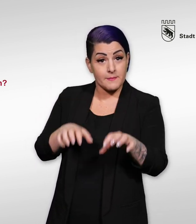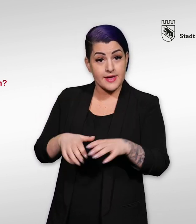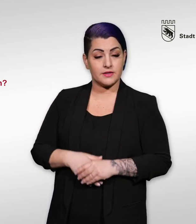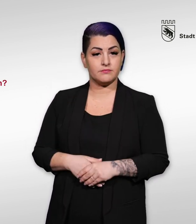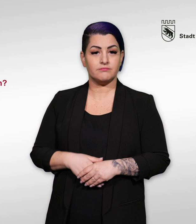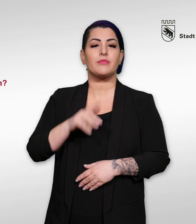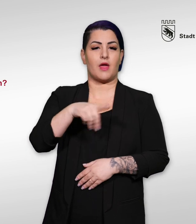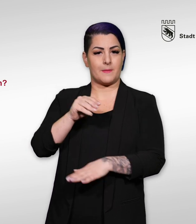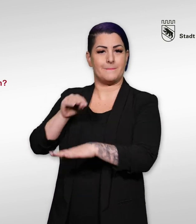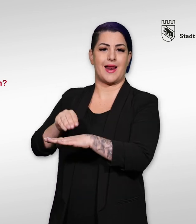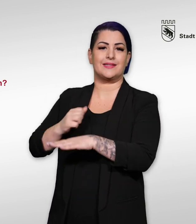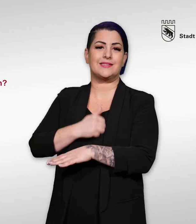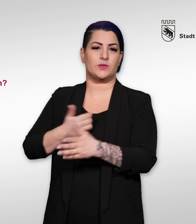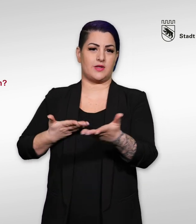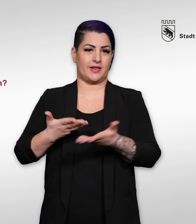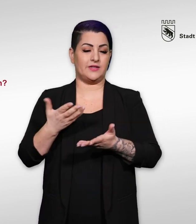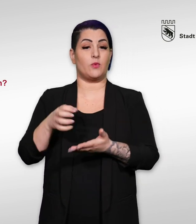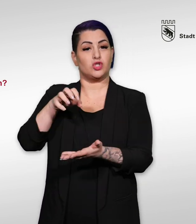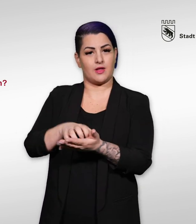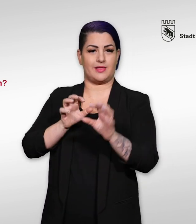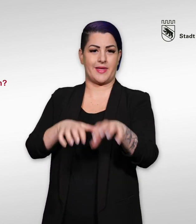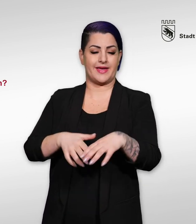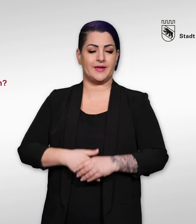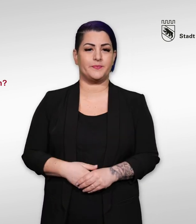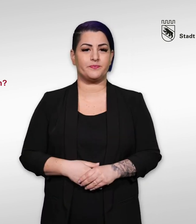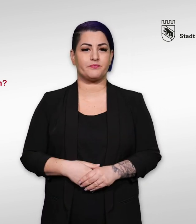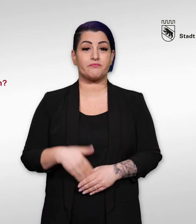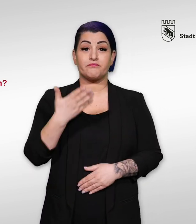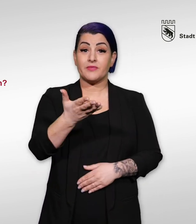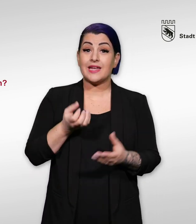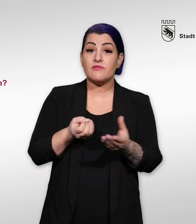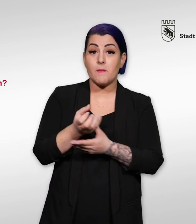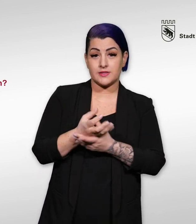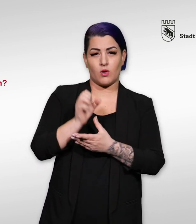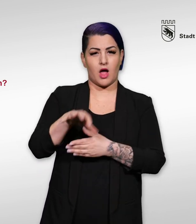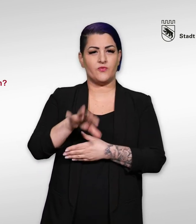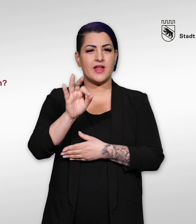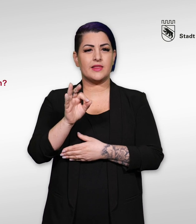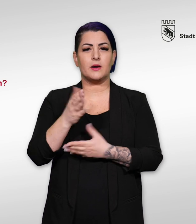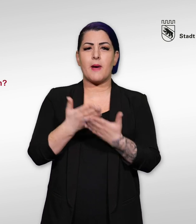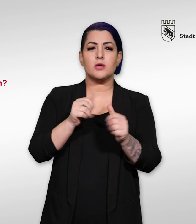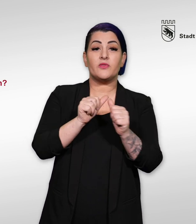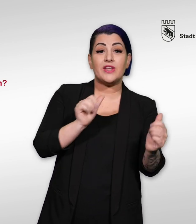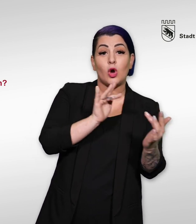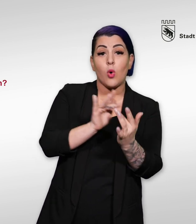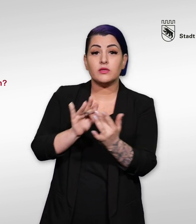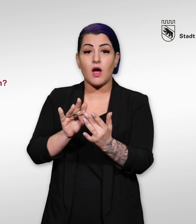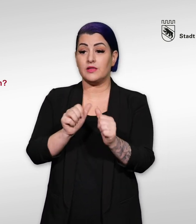Stadt Bern? Dann melden Sie sich beim Sozialdienst der Stadt Bern. Sie finden Informationen zu Kontaktmöglichkeiten, Adresse und